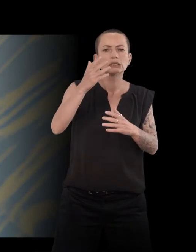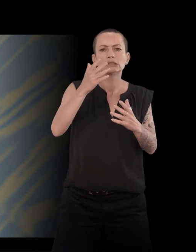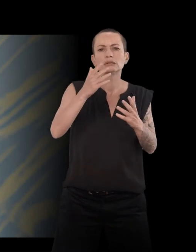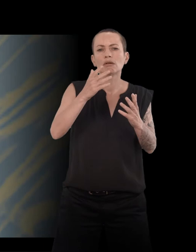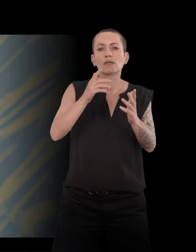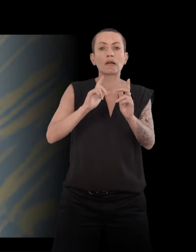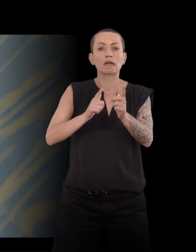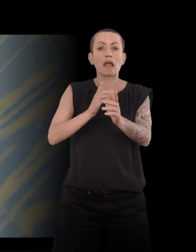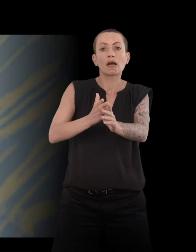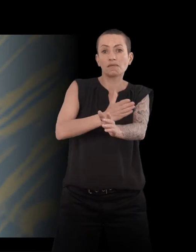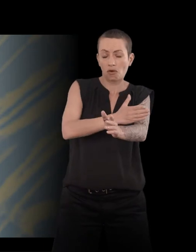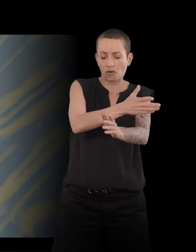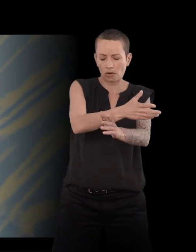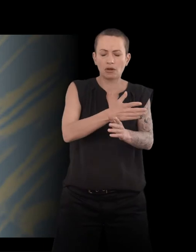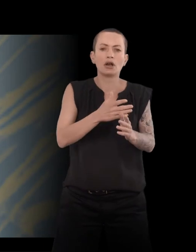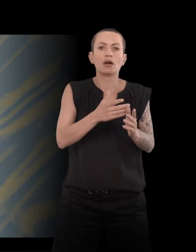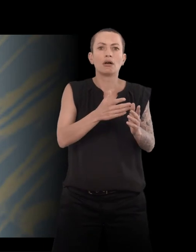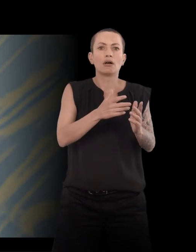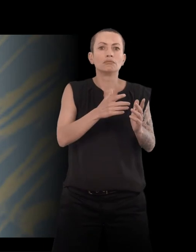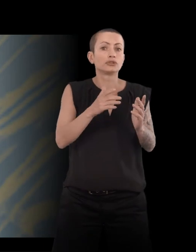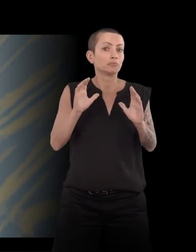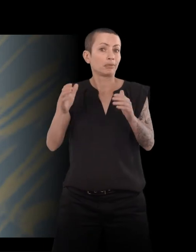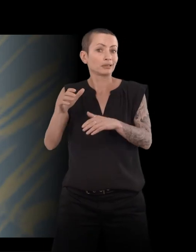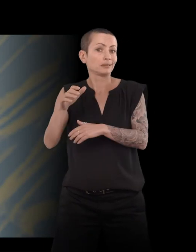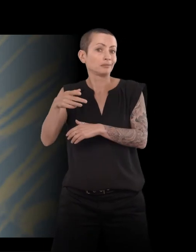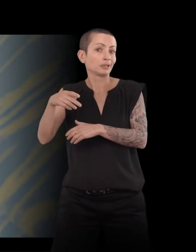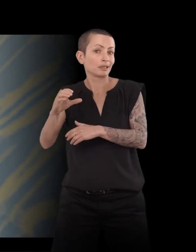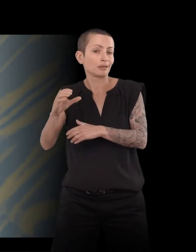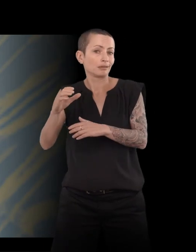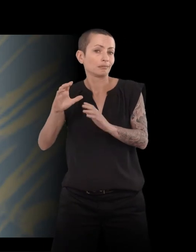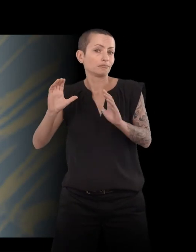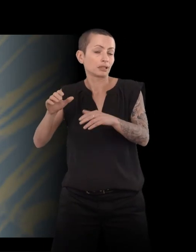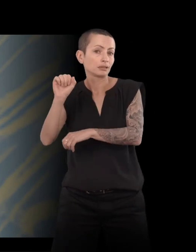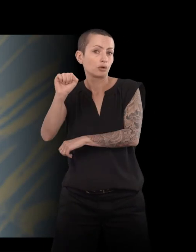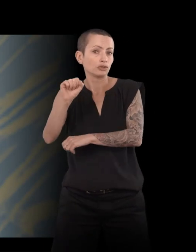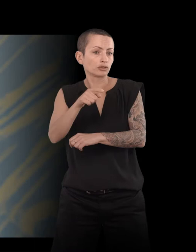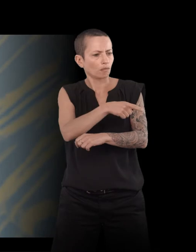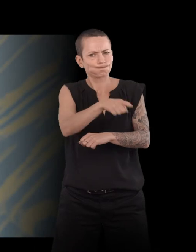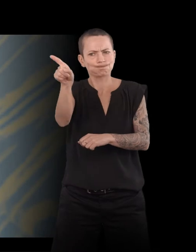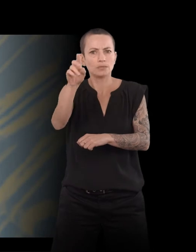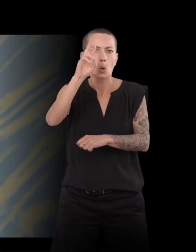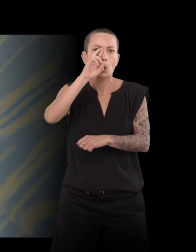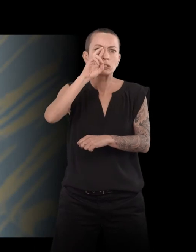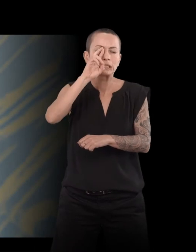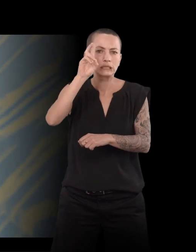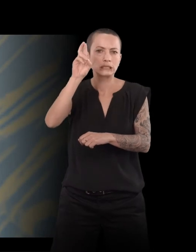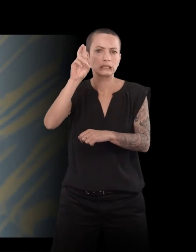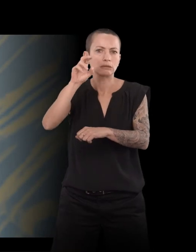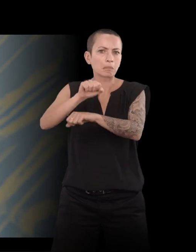qui a été envoyé par le parti en Russie, qui a été envoyé au goulag, etc. Enfin bon. Et qui est revenu